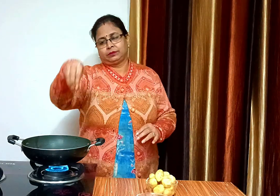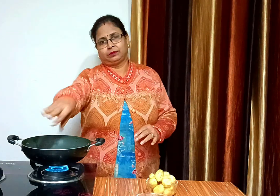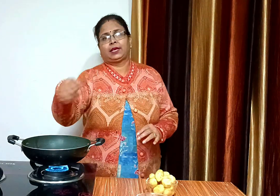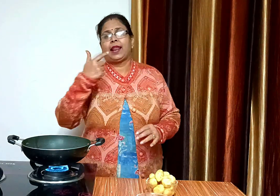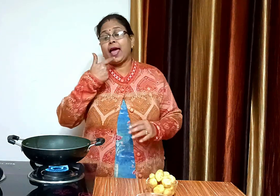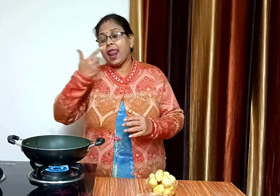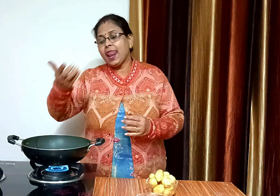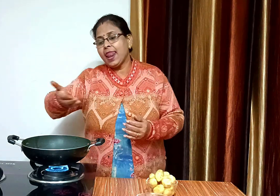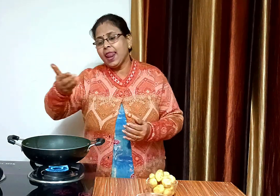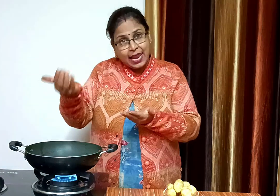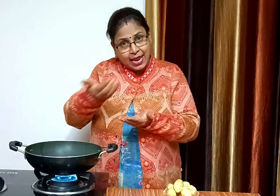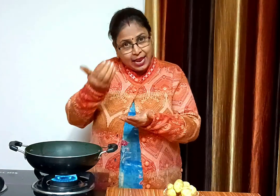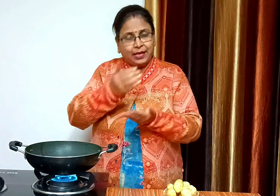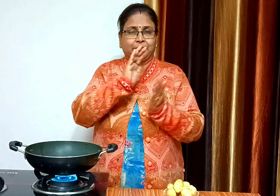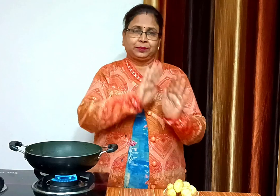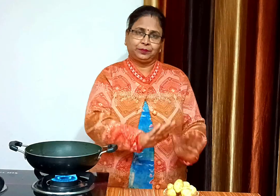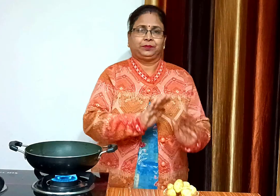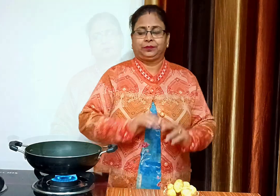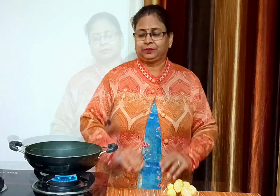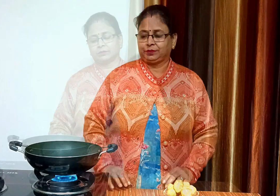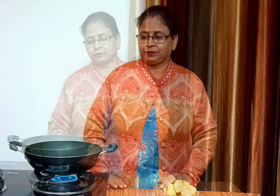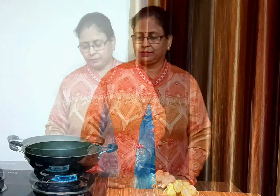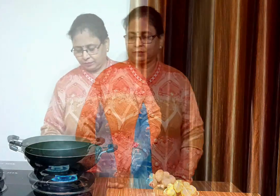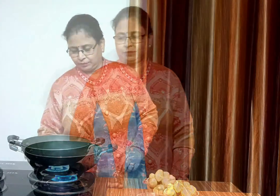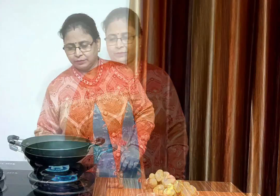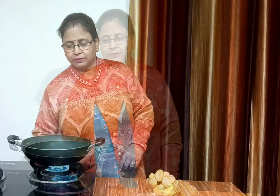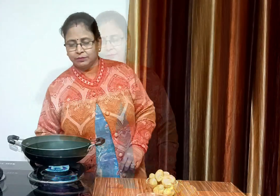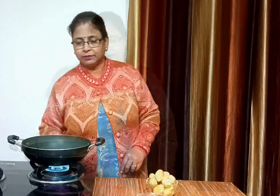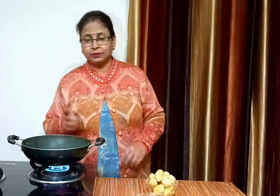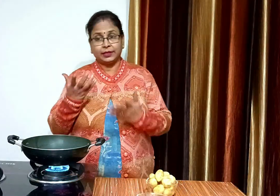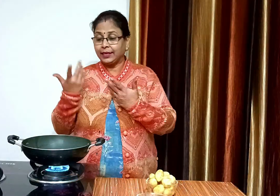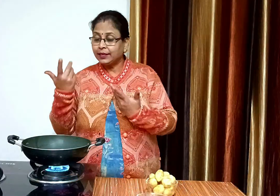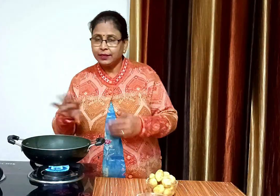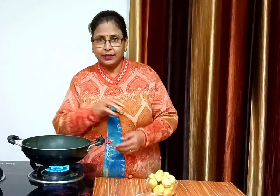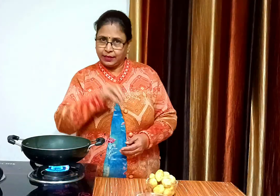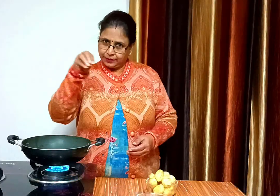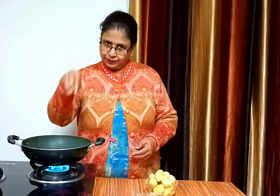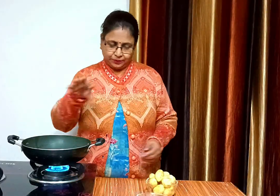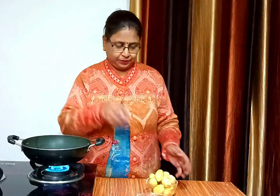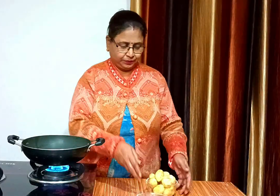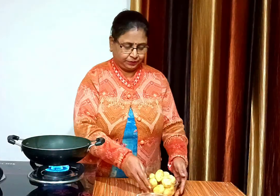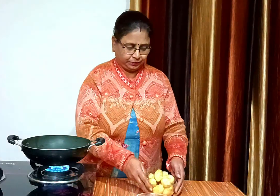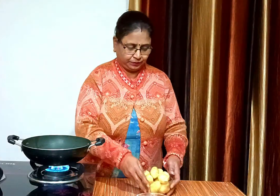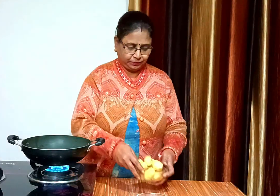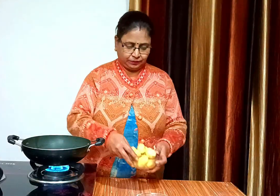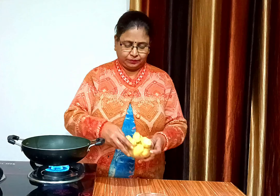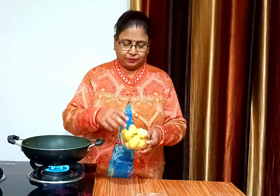ध्यानरे हम आलू को अच्चे से सुखा कर फिर भी फ्राय करेंगे गी घरम हो गया है अब आलू को फ्राय कर लेंगे